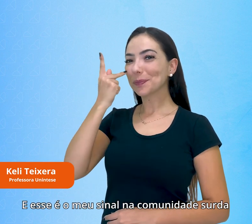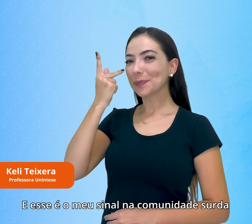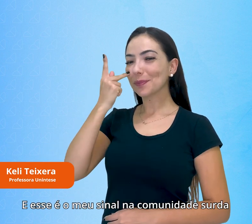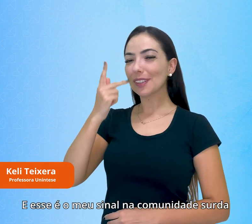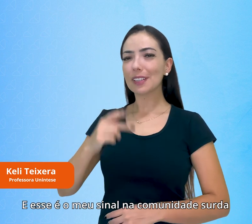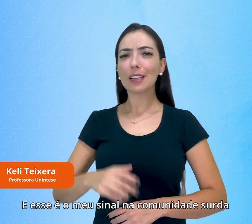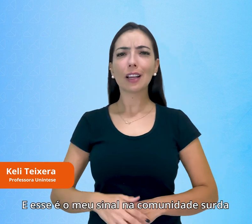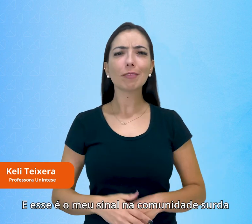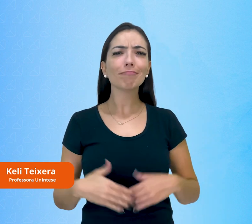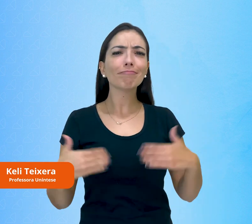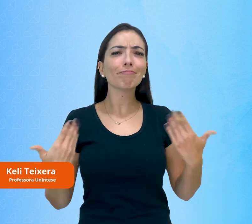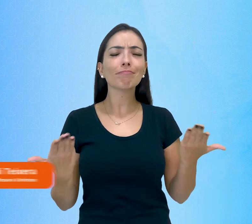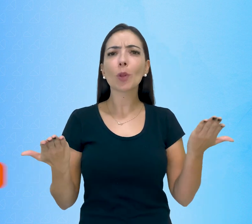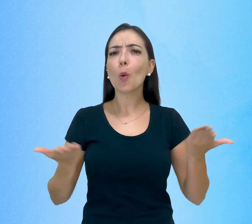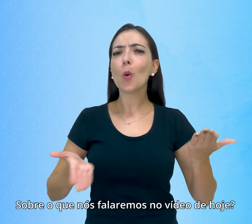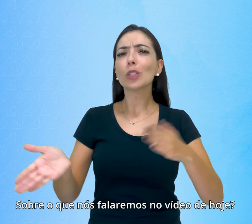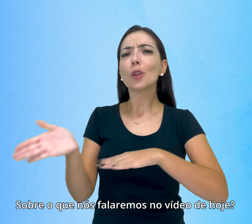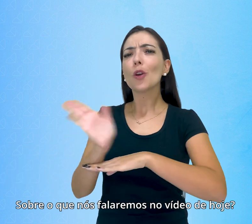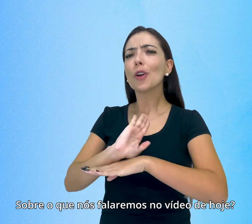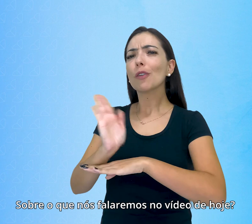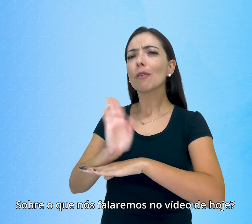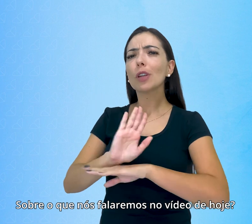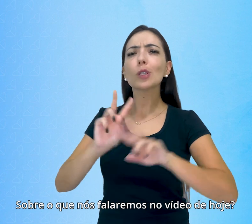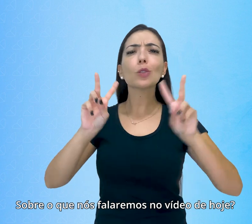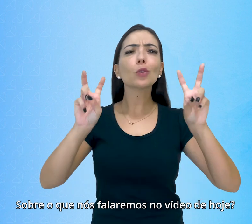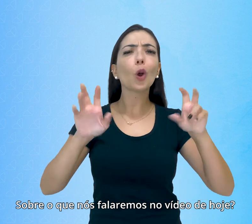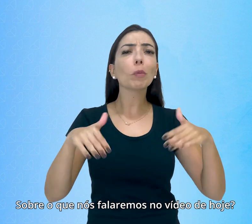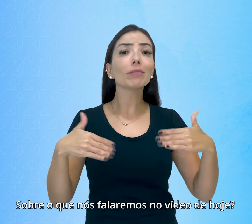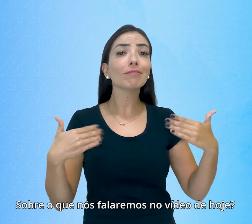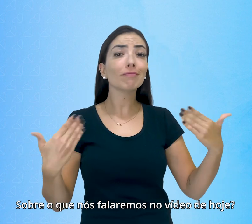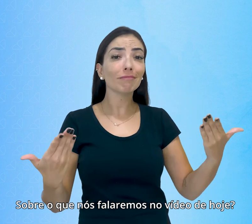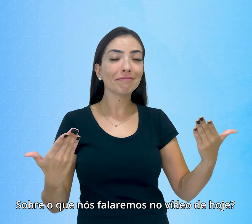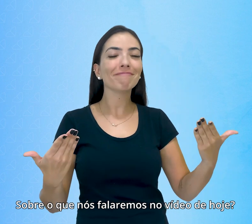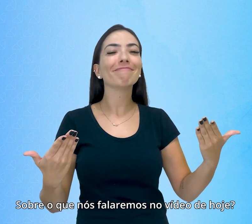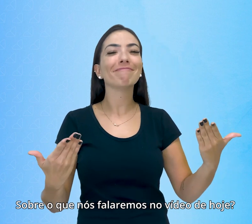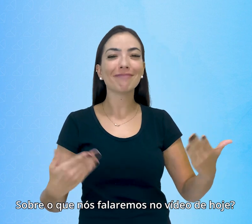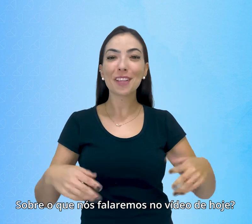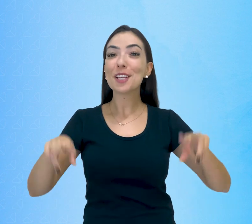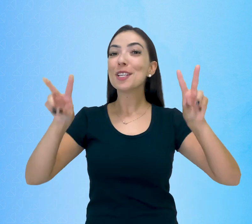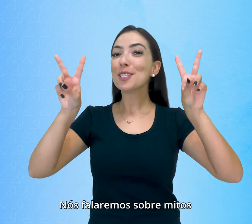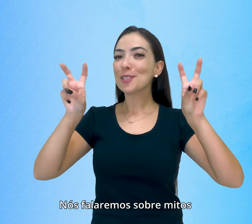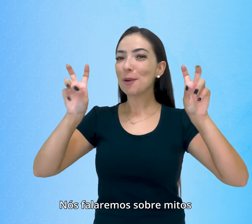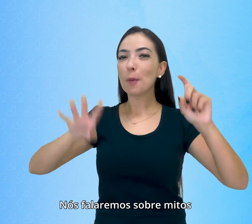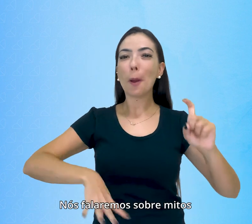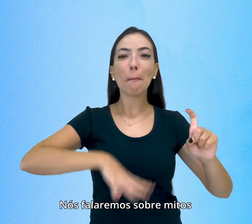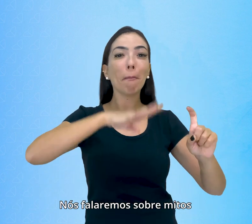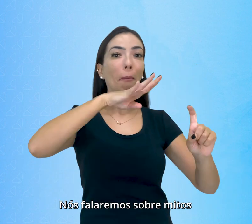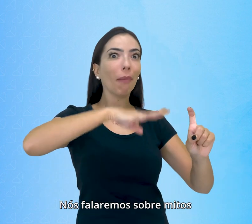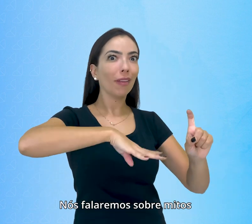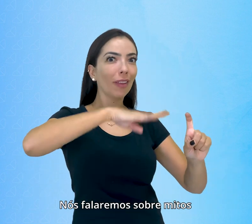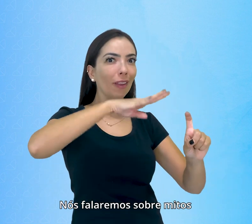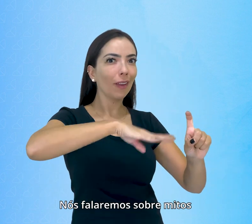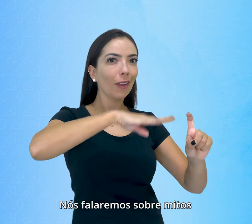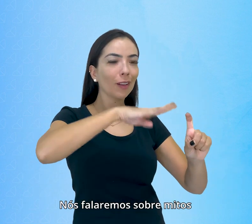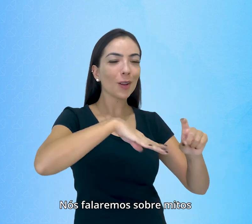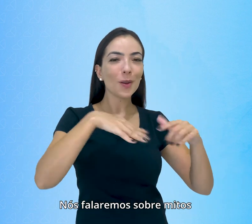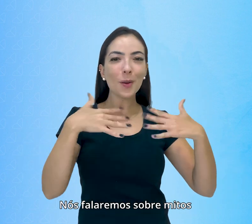surda. Sobre o que nós falaremos no vídeo de hoje? Nós falaremos sobre mitos.